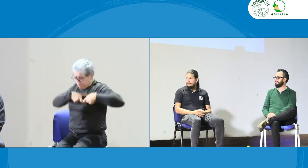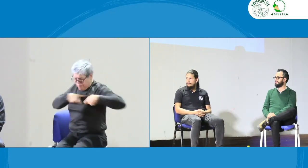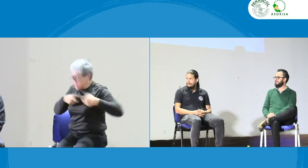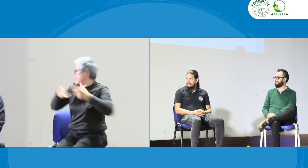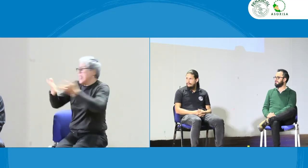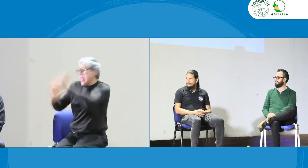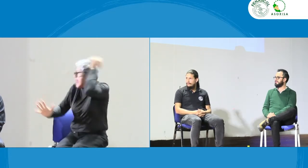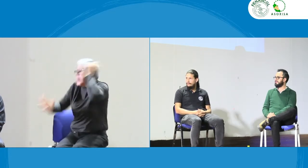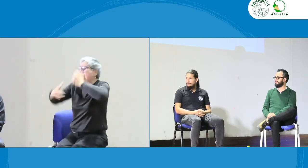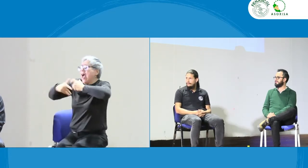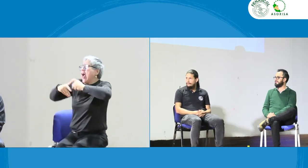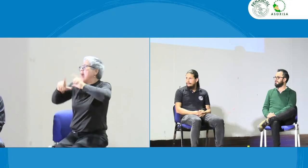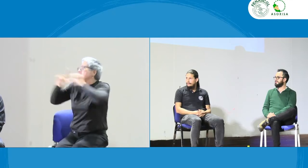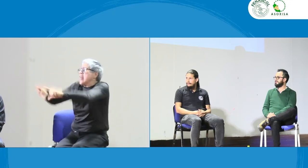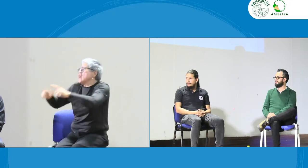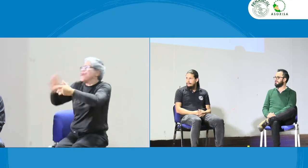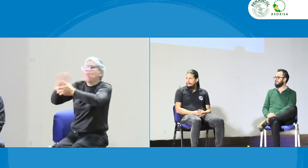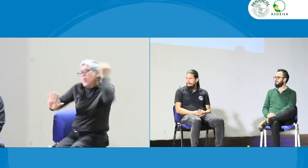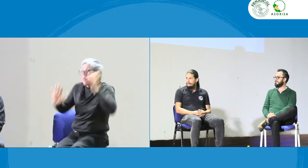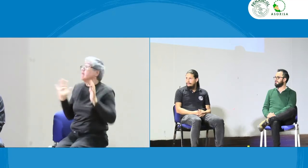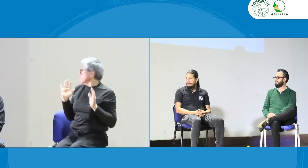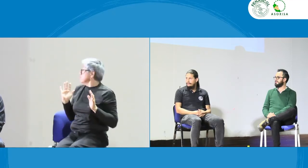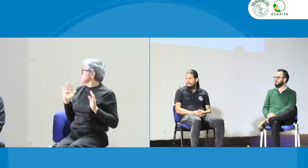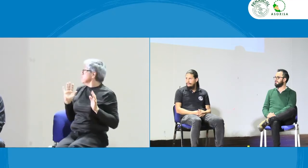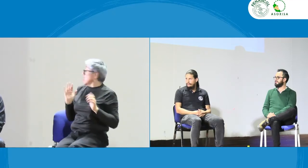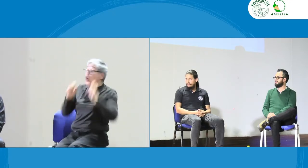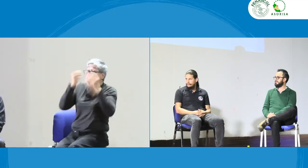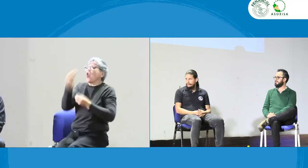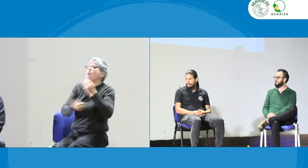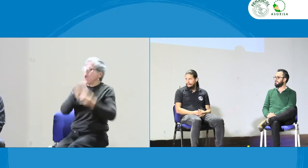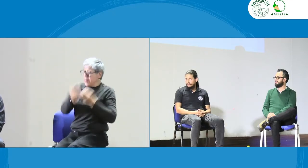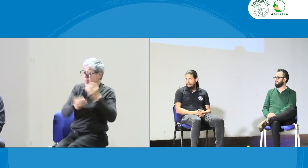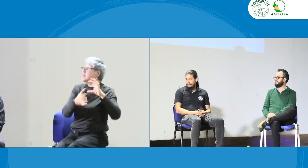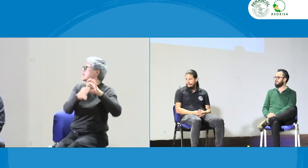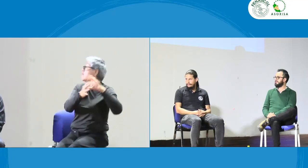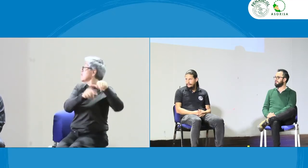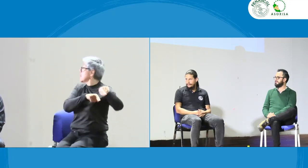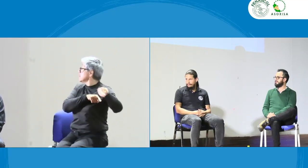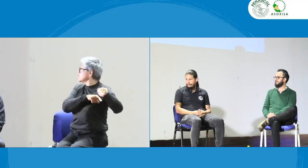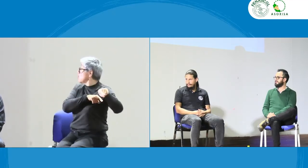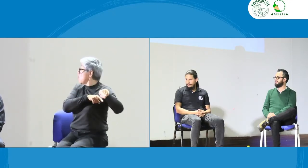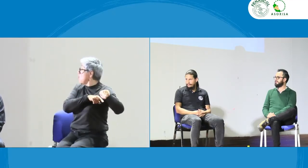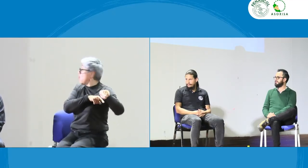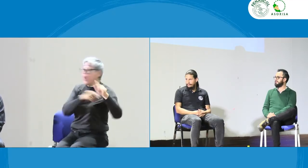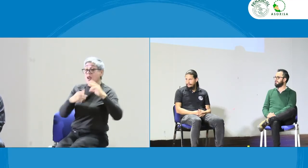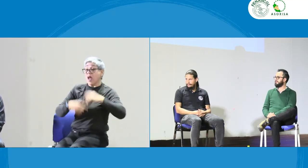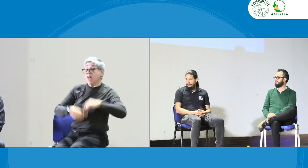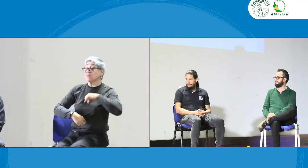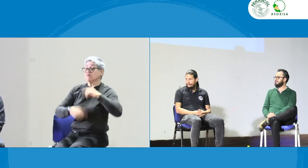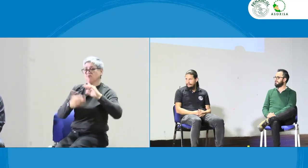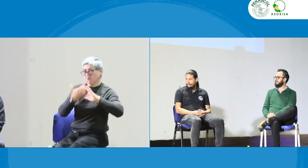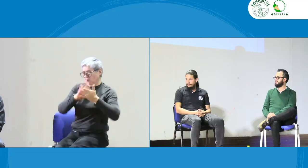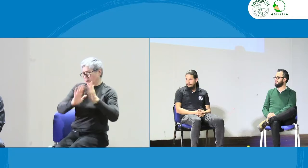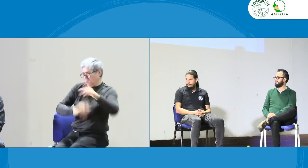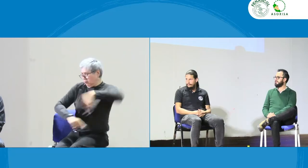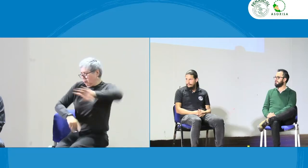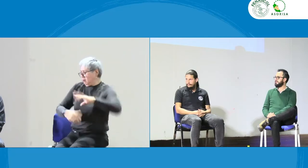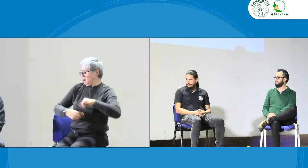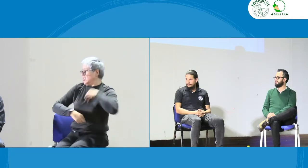eso, pensar en licencias que se puedan quitar, ¿sí? O Fena Suholt, como representante